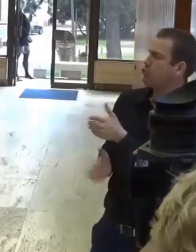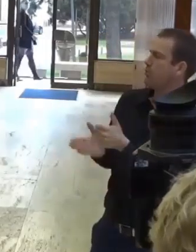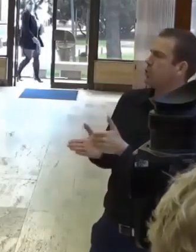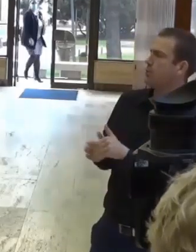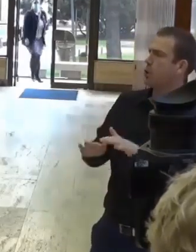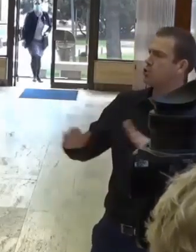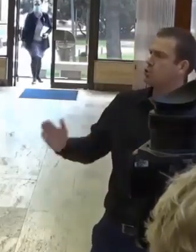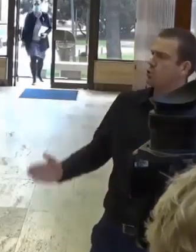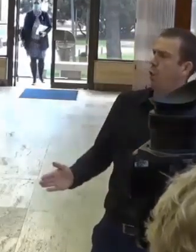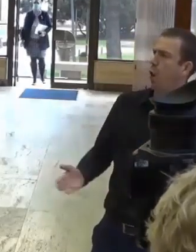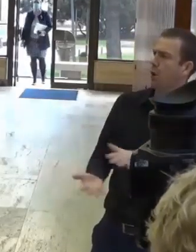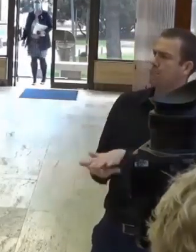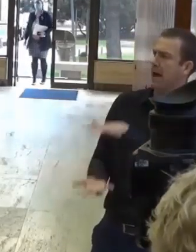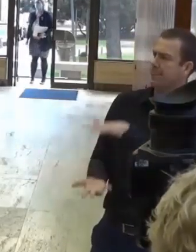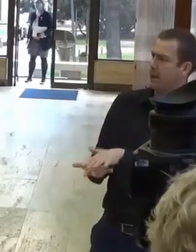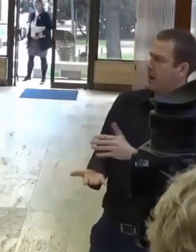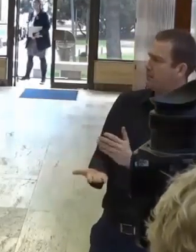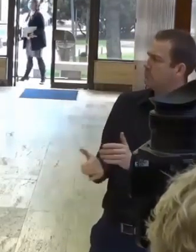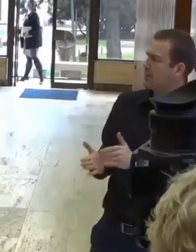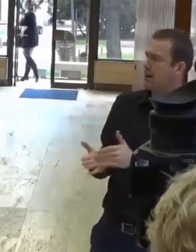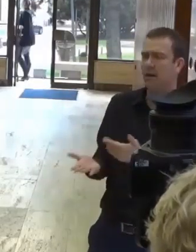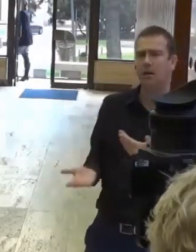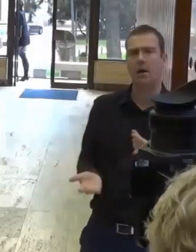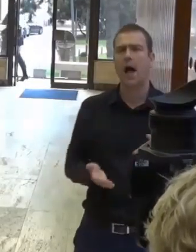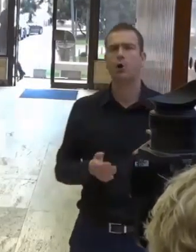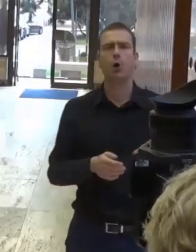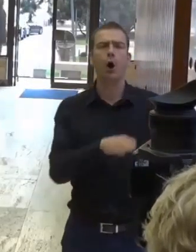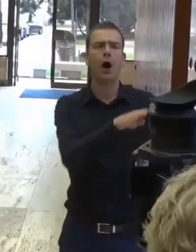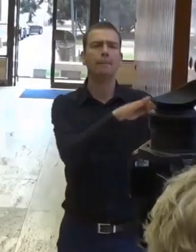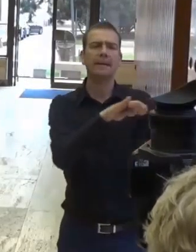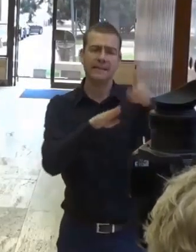Máme termín čo najprýchlejšie a rezorty o tom vedia.